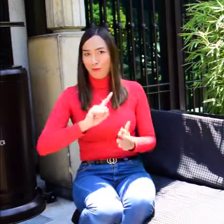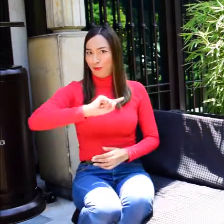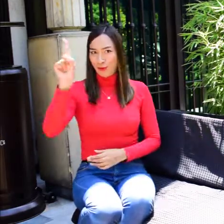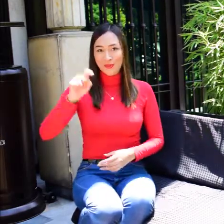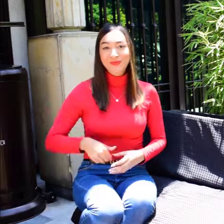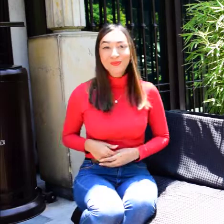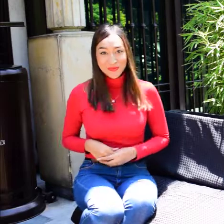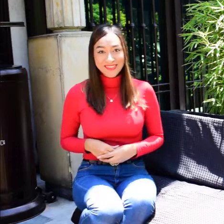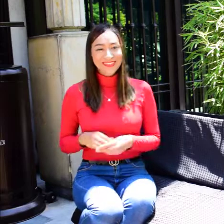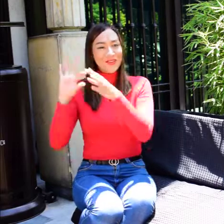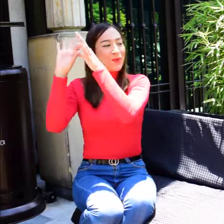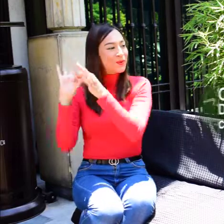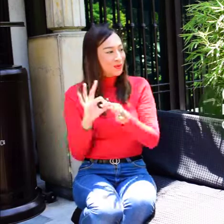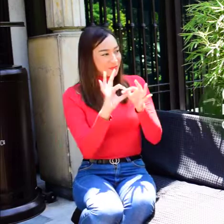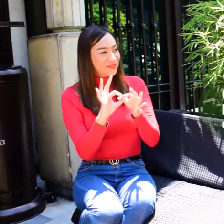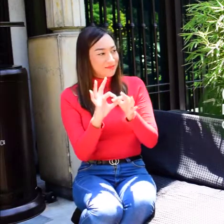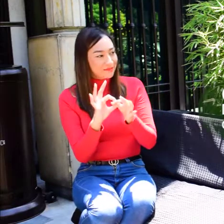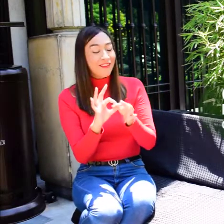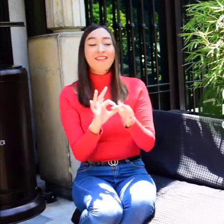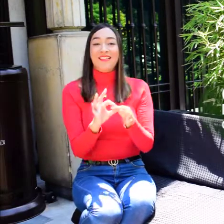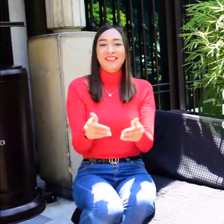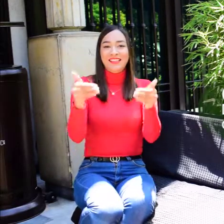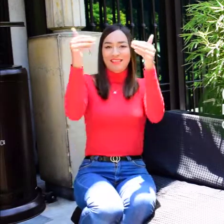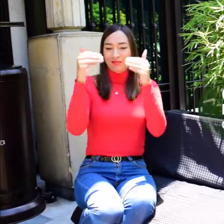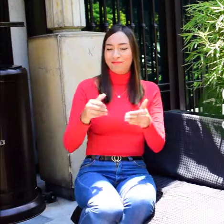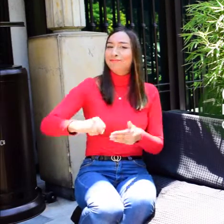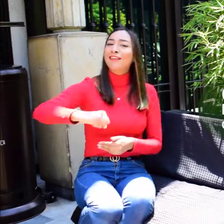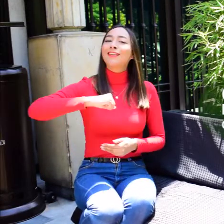Y la Convención sobre los Derechos de las Personas con Discapacidad.